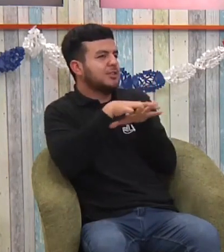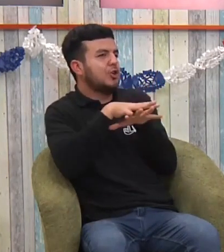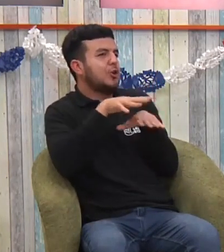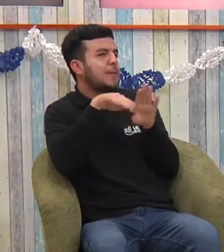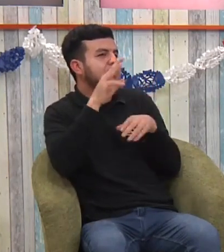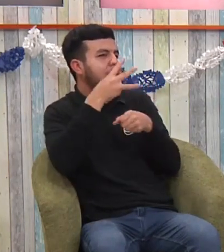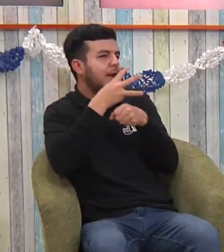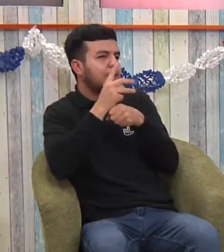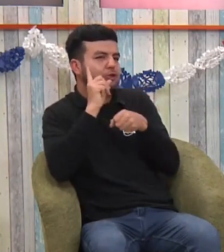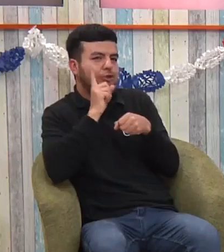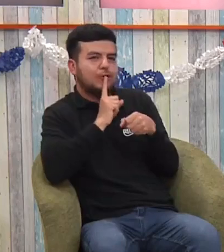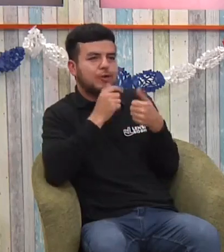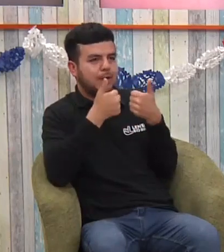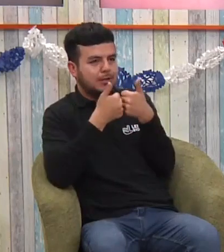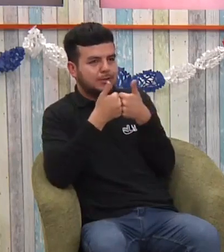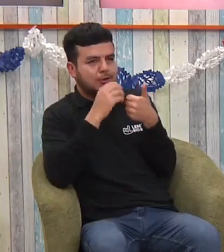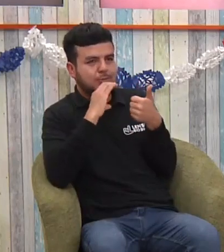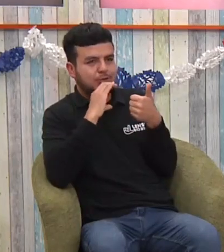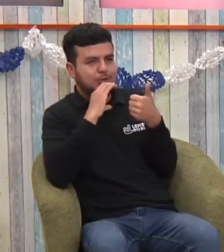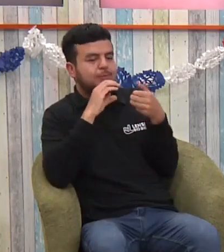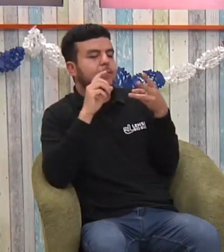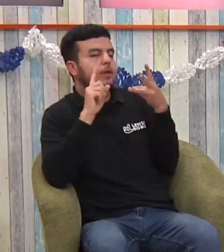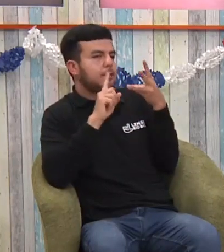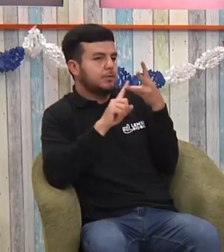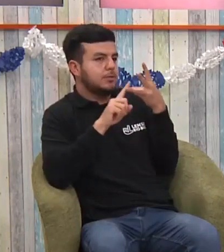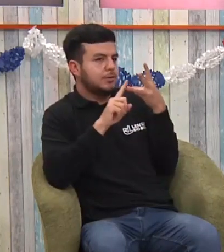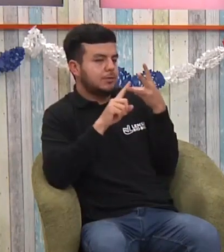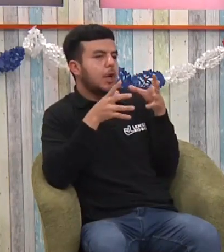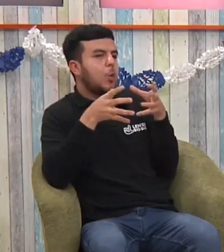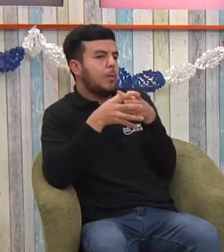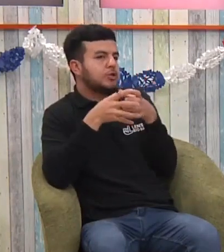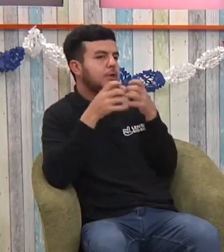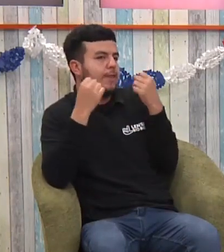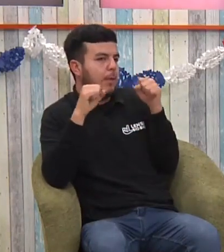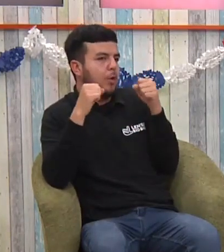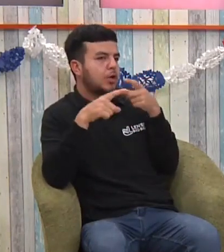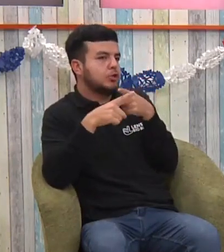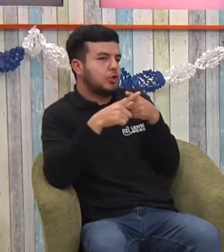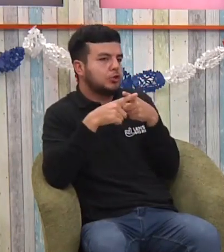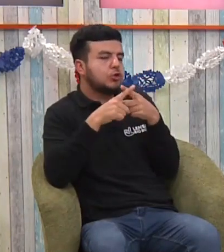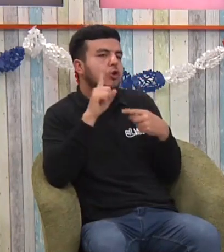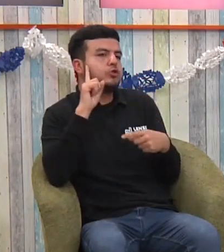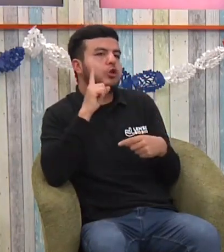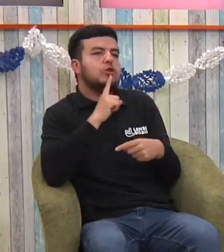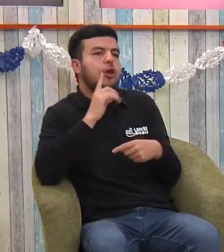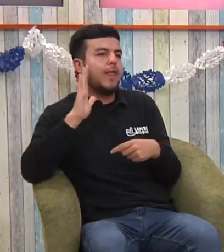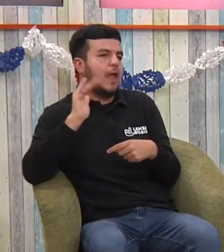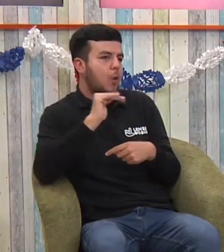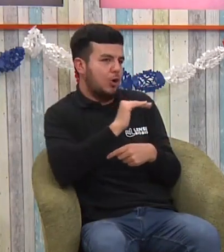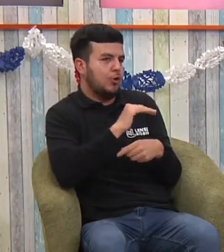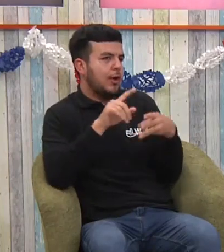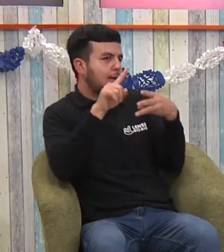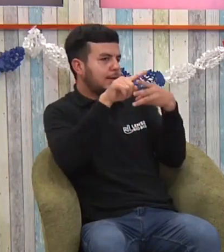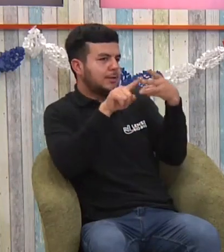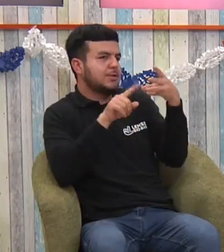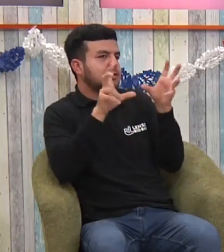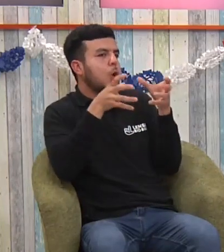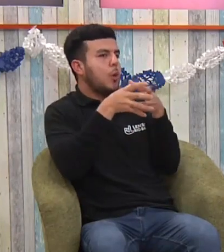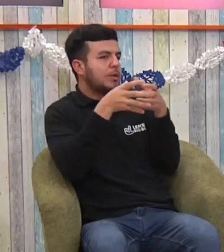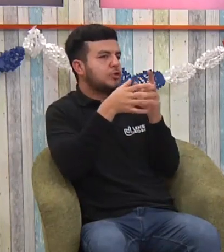Integral de Sordos Concepción, que también se reúne aquí en esta ciudad y está la Agrupación Deportiva y Social de Sordos Tarcahuanas. Tenemos